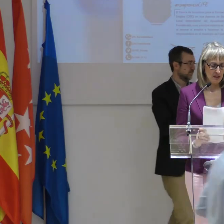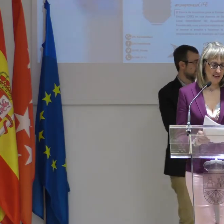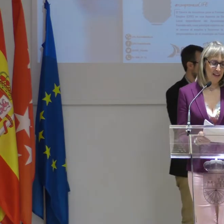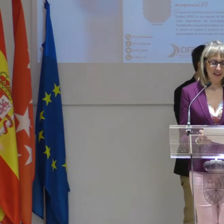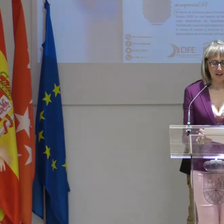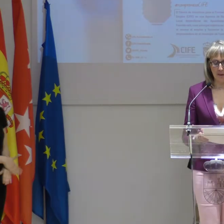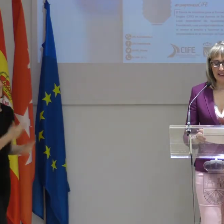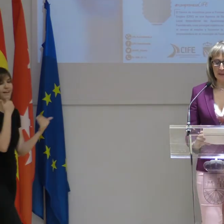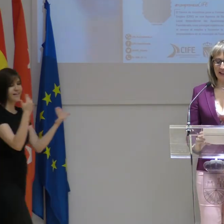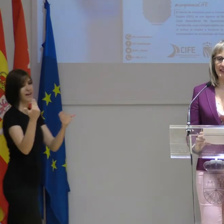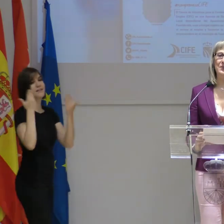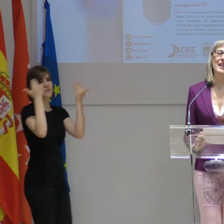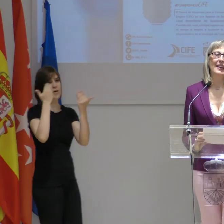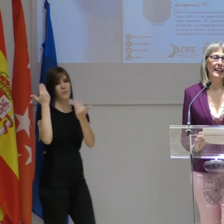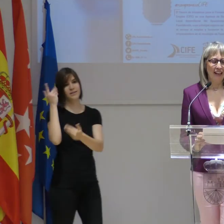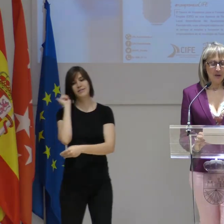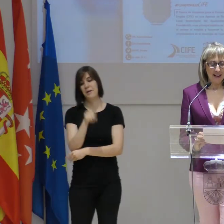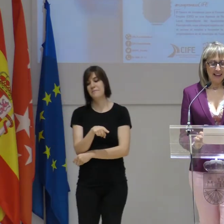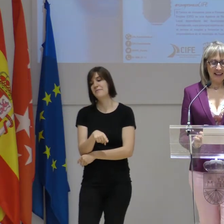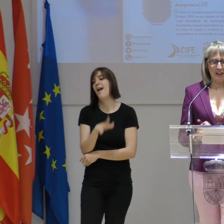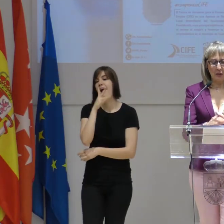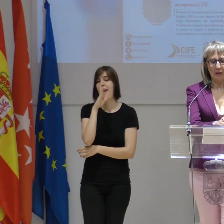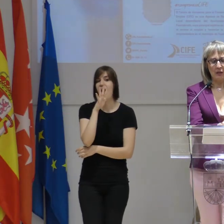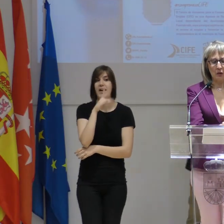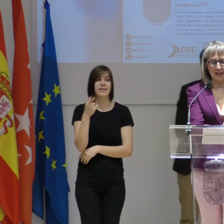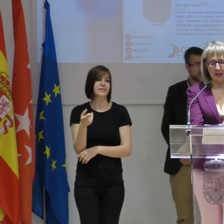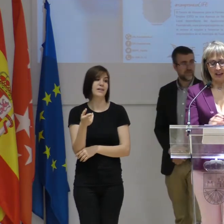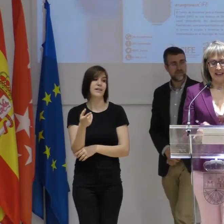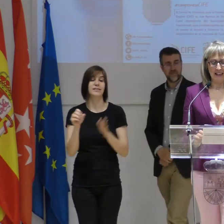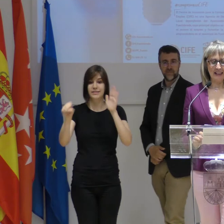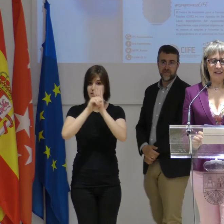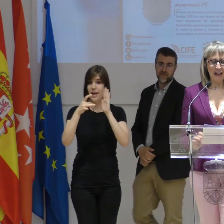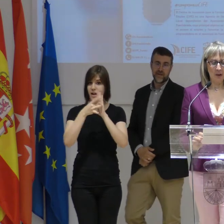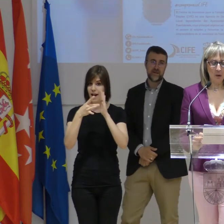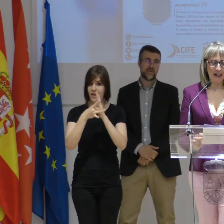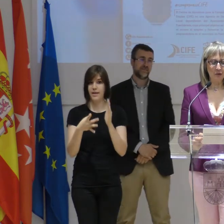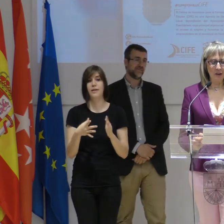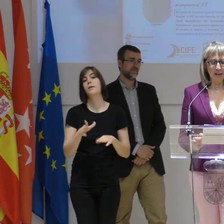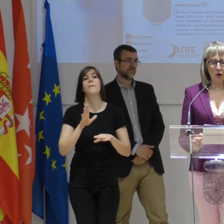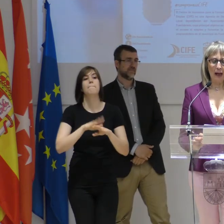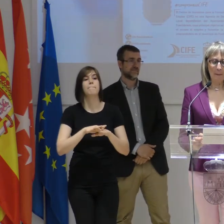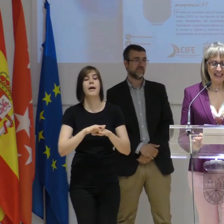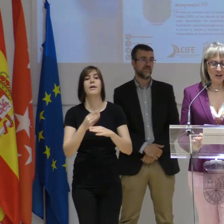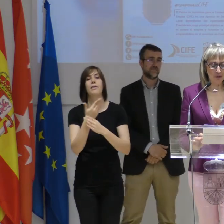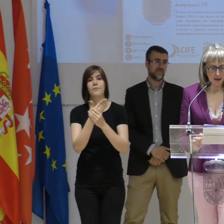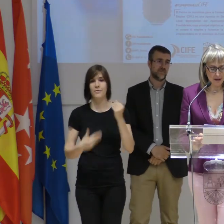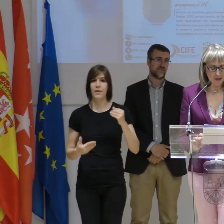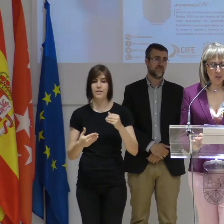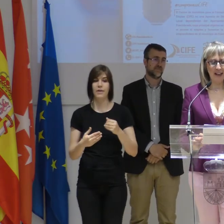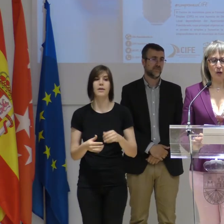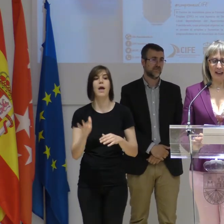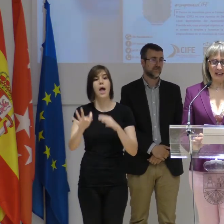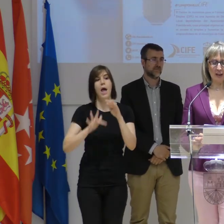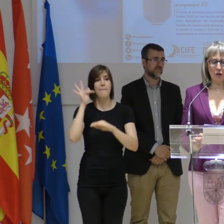Muchas gracias. Enhorabuena también. Ahora, este reconocimiento con el sello de calidad está dirigido a la Fundación Amás Social.